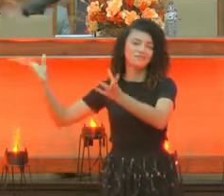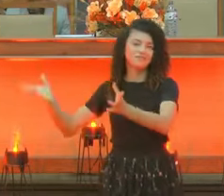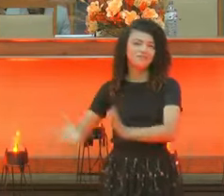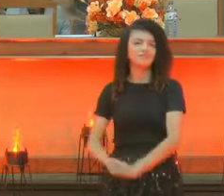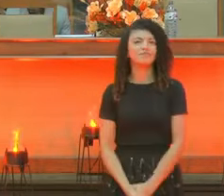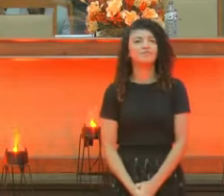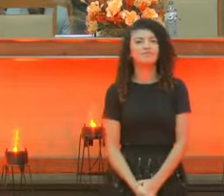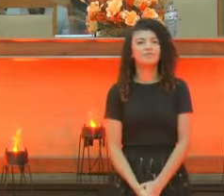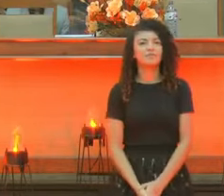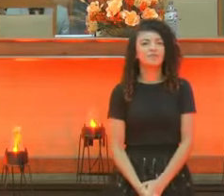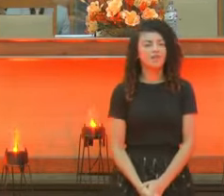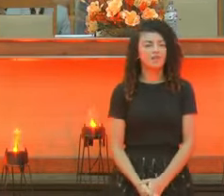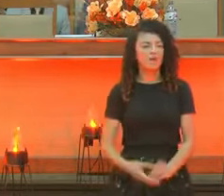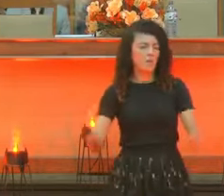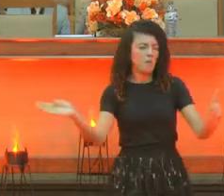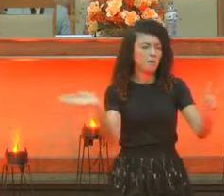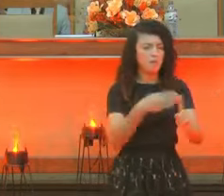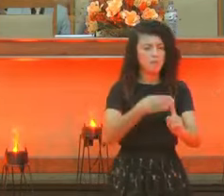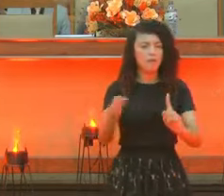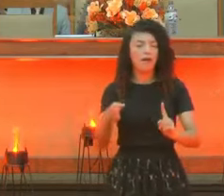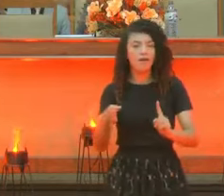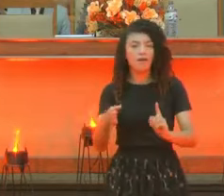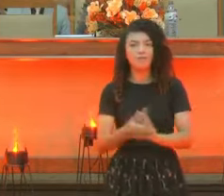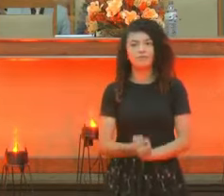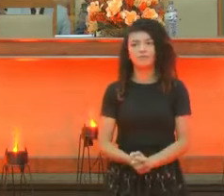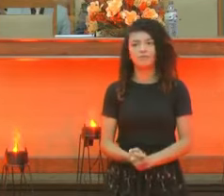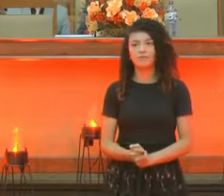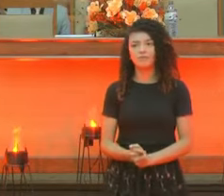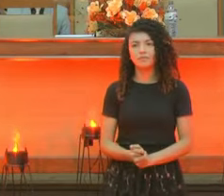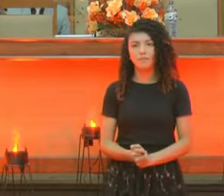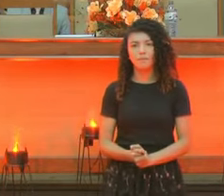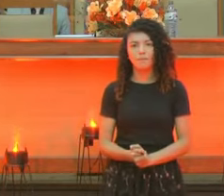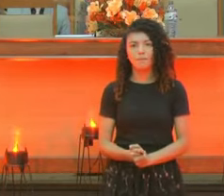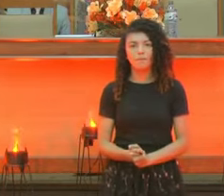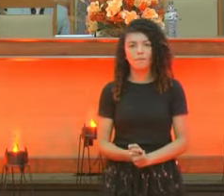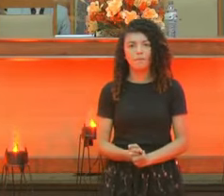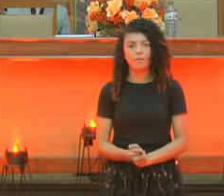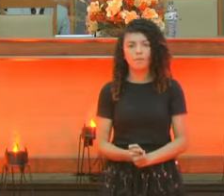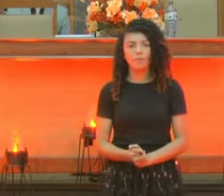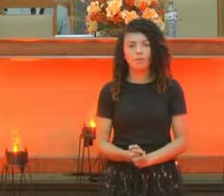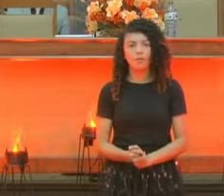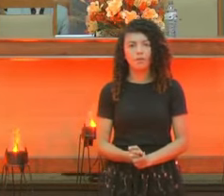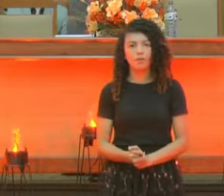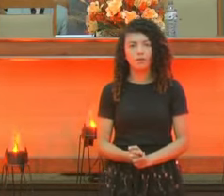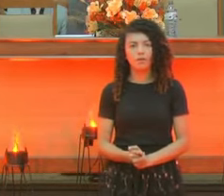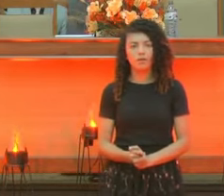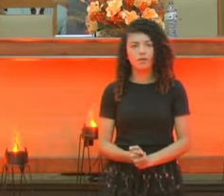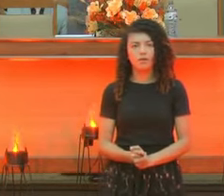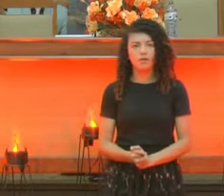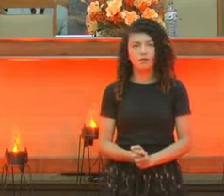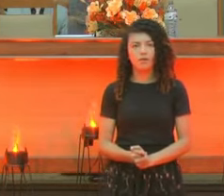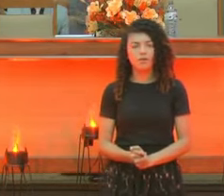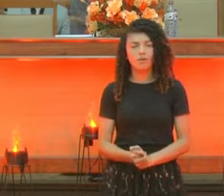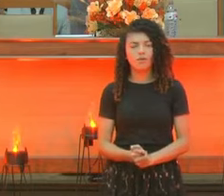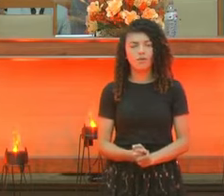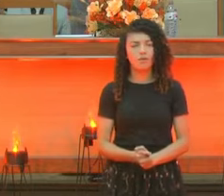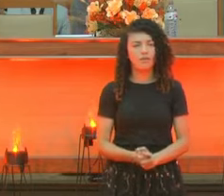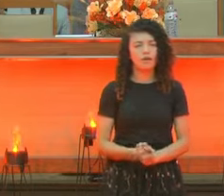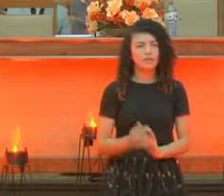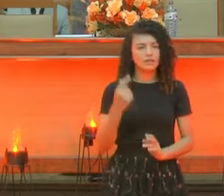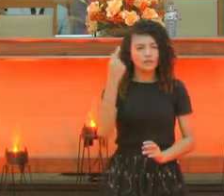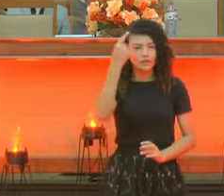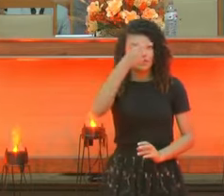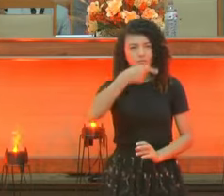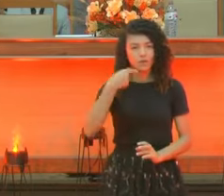Eram os caras dando porrada. Estevão está lá no set. Batendo no Estevão. E a glória de Deus fazendo o rosto de Estevão